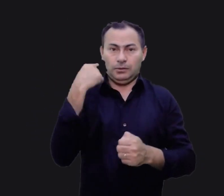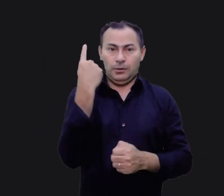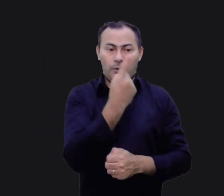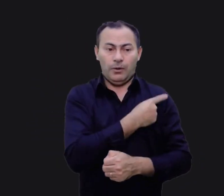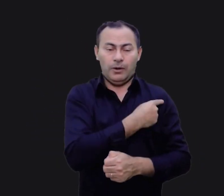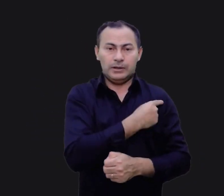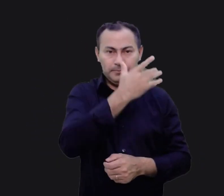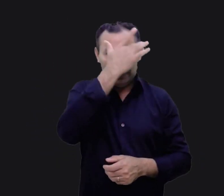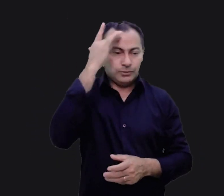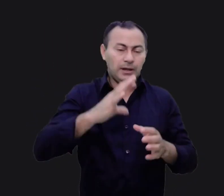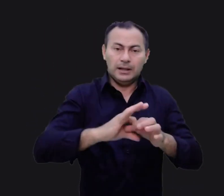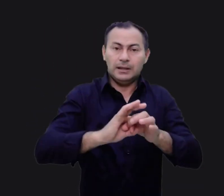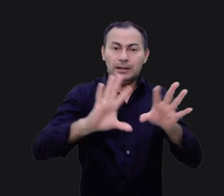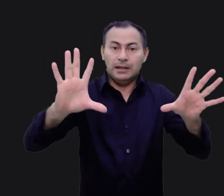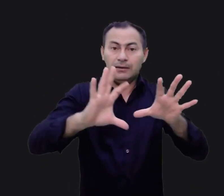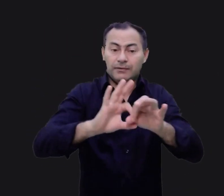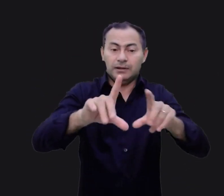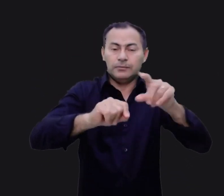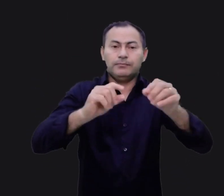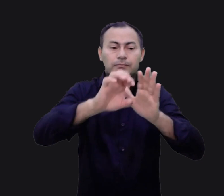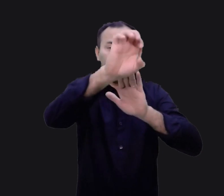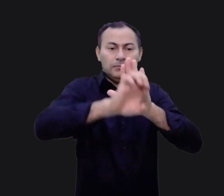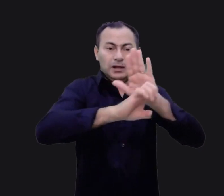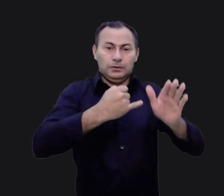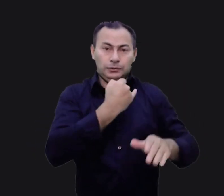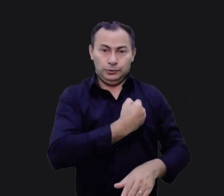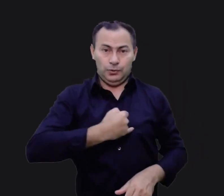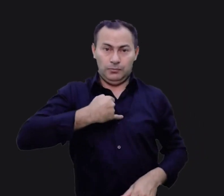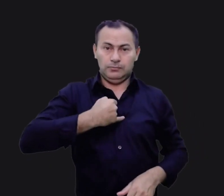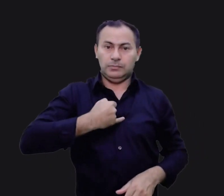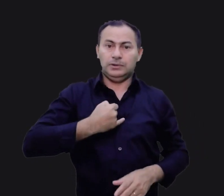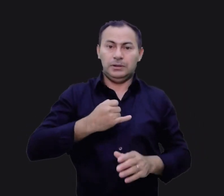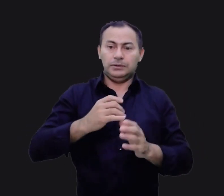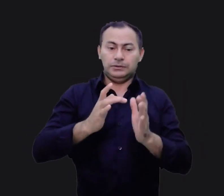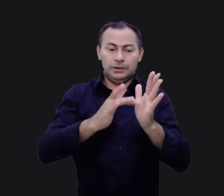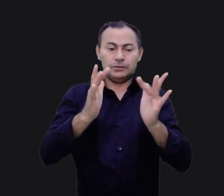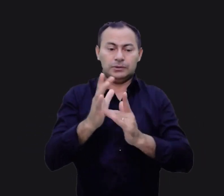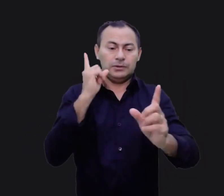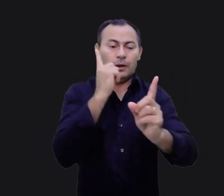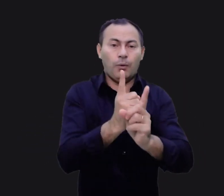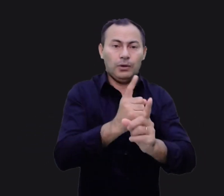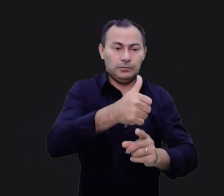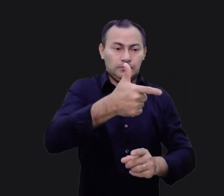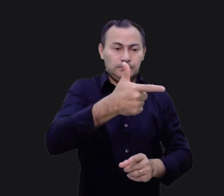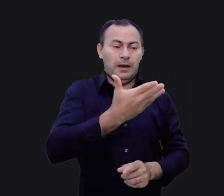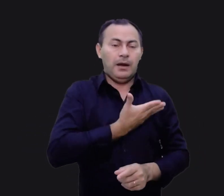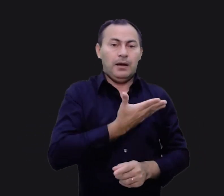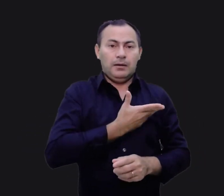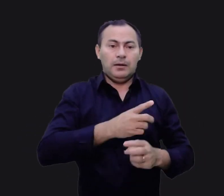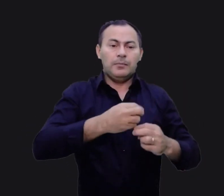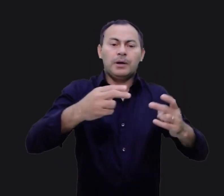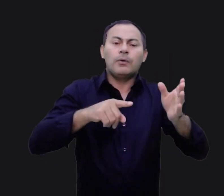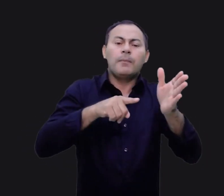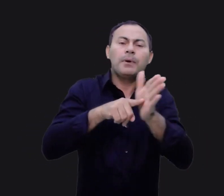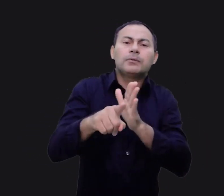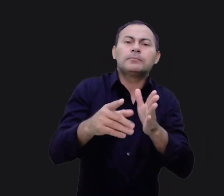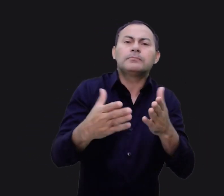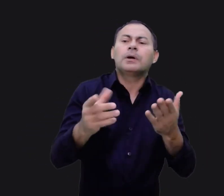criaturas com livre escolha. No Evangelho de João, quando Jesus encontrou-se com os apóstolos, a primeira coisa que ele perguntou foi.